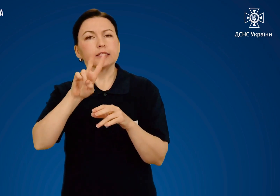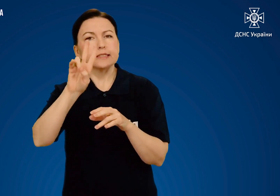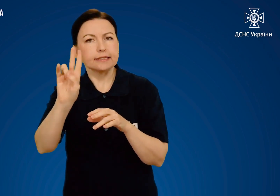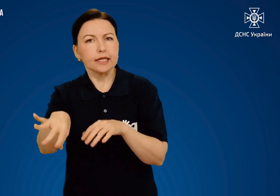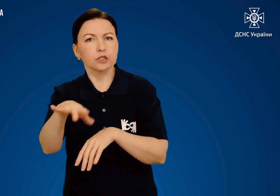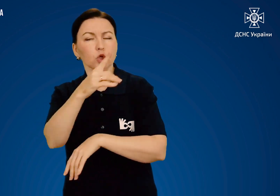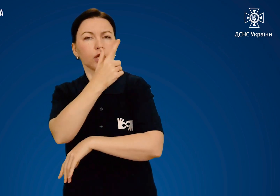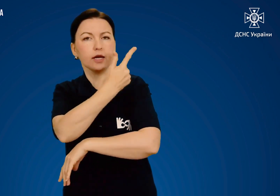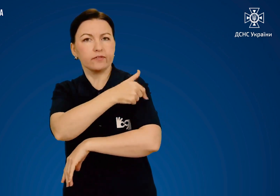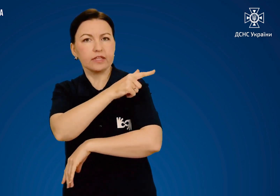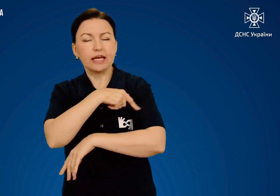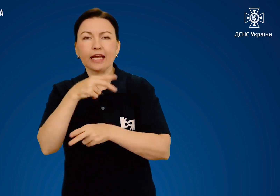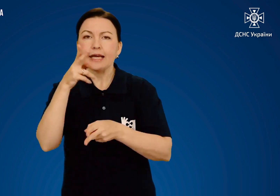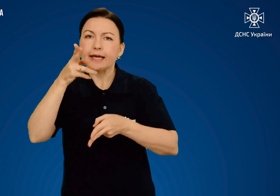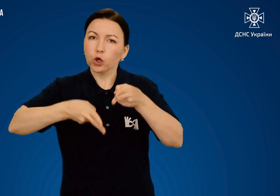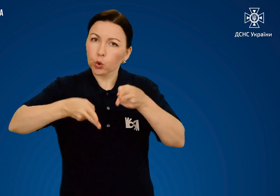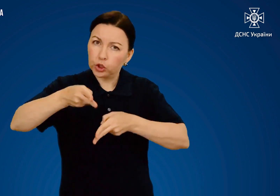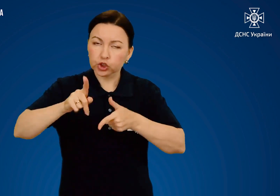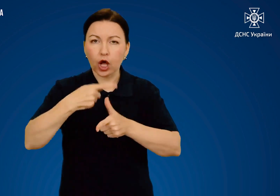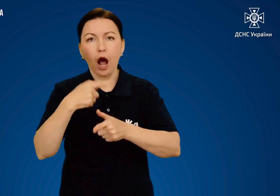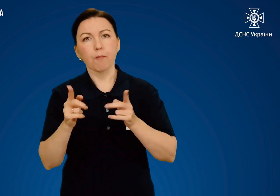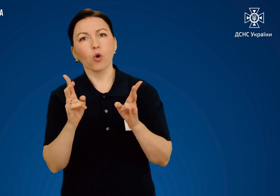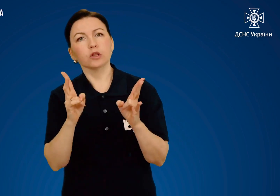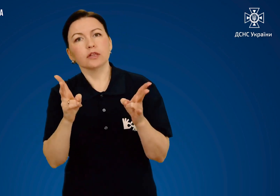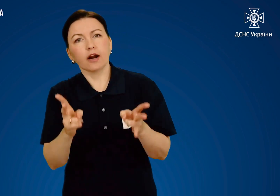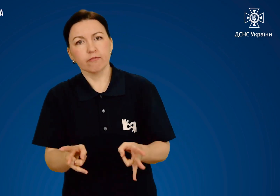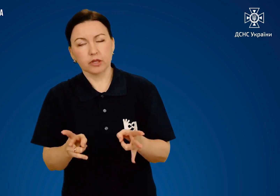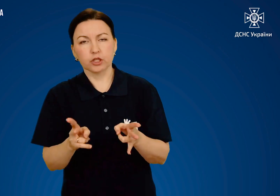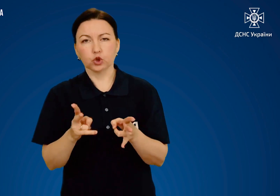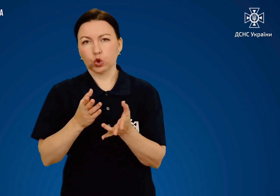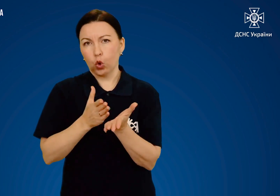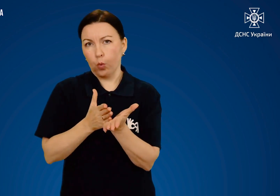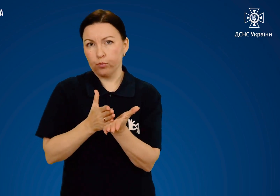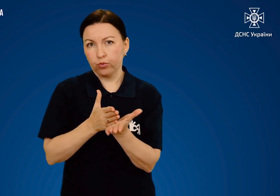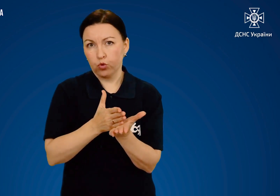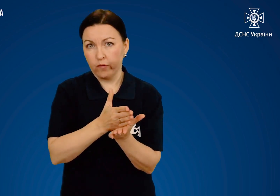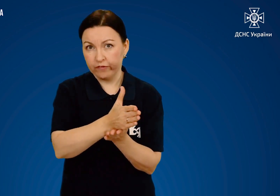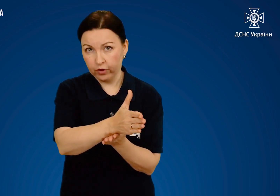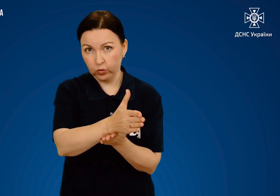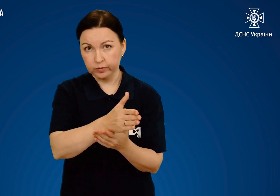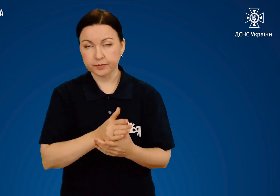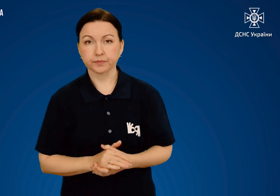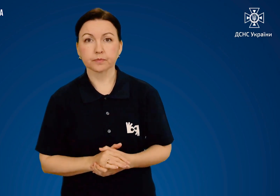найближче стаціонарне відділення хірургічного або травматичного профілю.